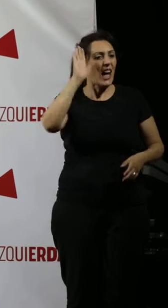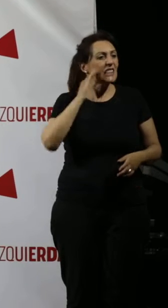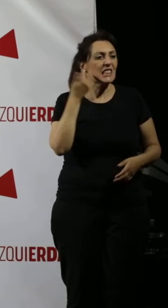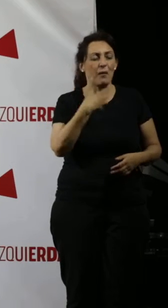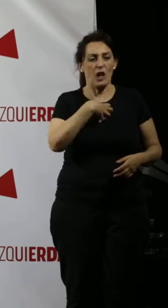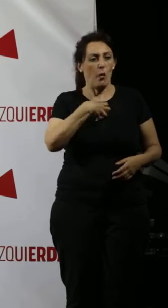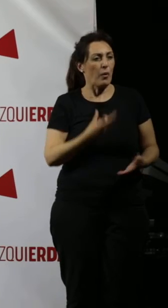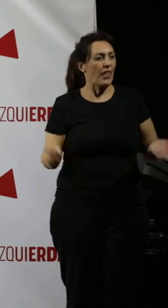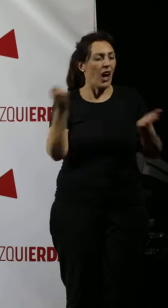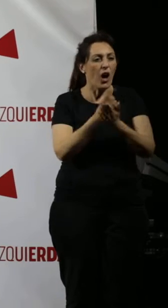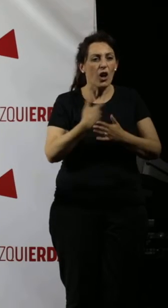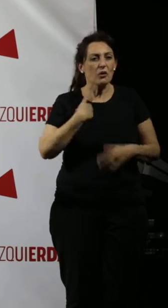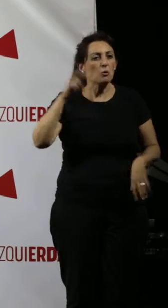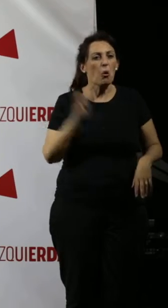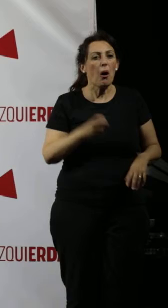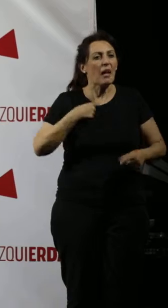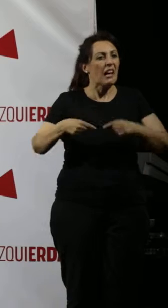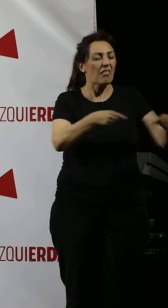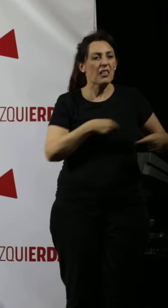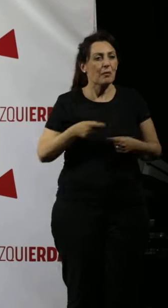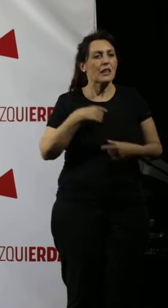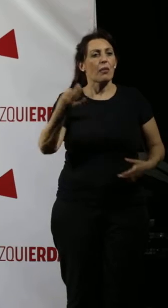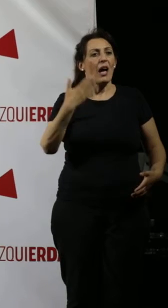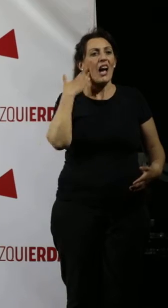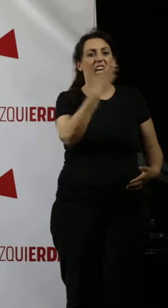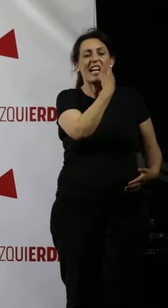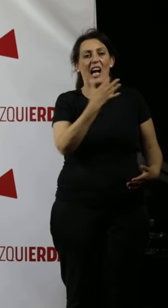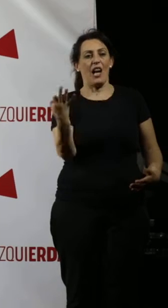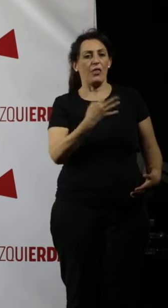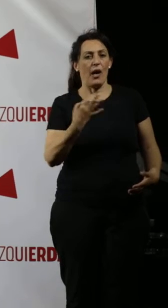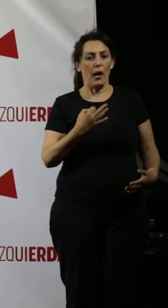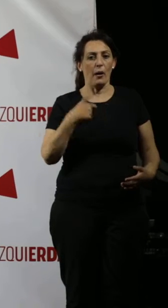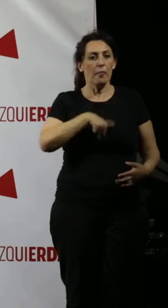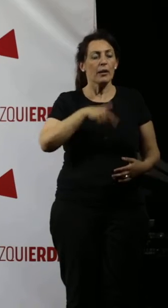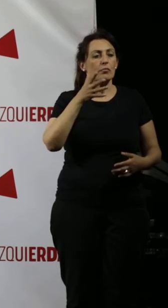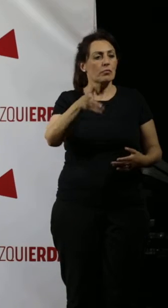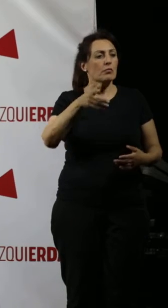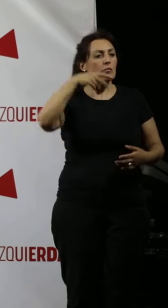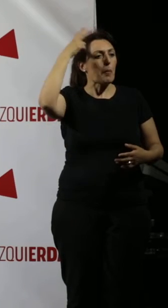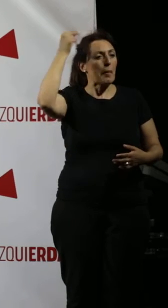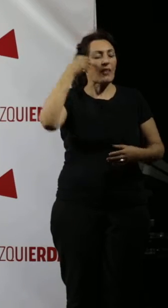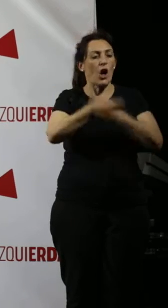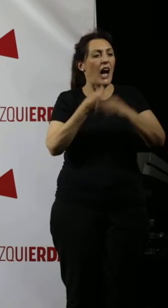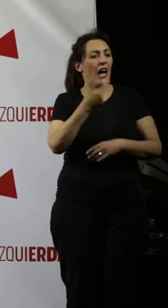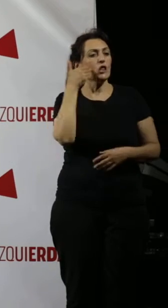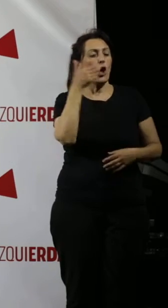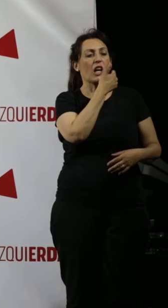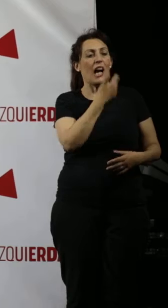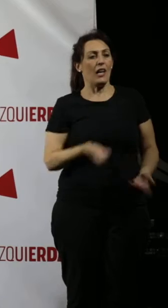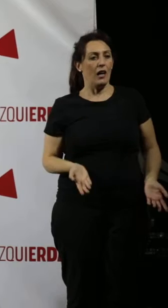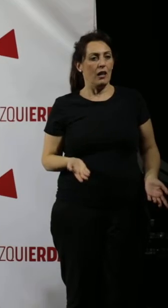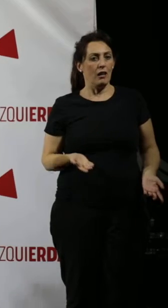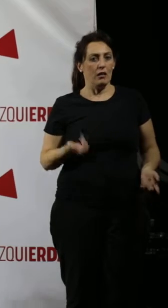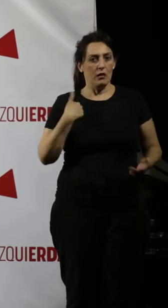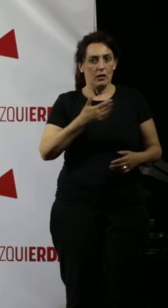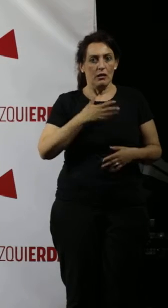No puede ser ausentarse de los debates. Hay que dar la cara. Y Pedro lo ha hecho. Cuando hablamos de orgullo